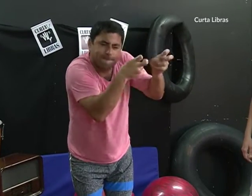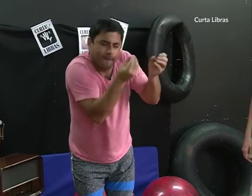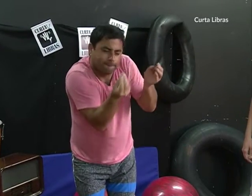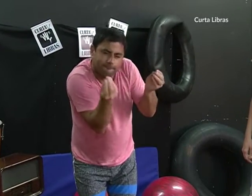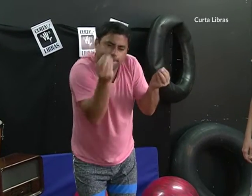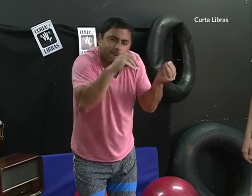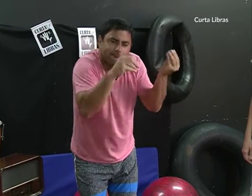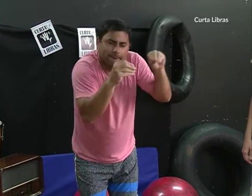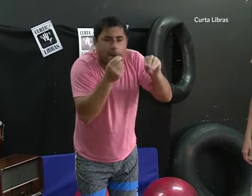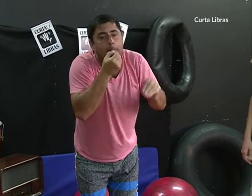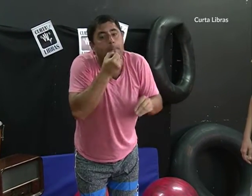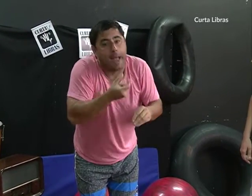numa piada.